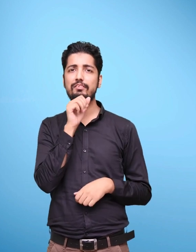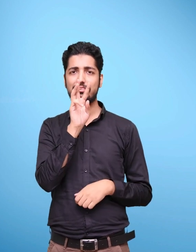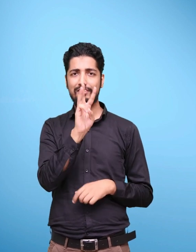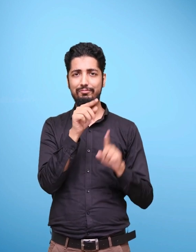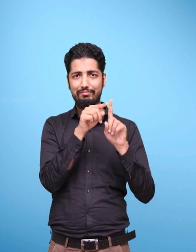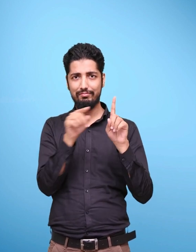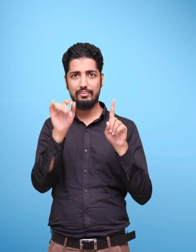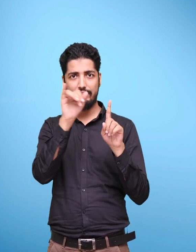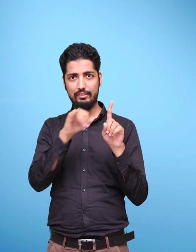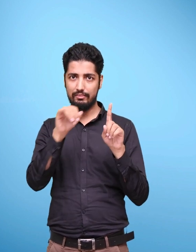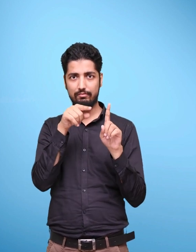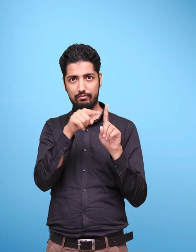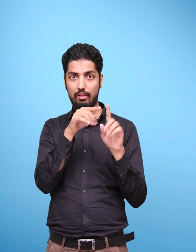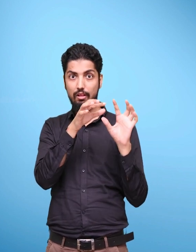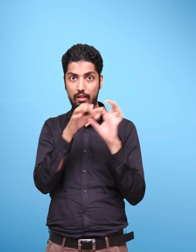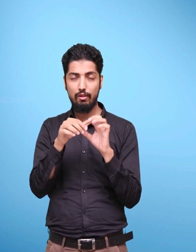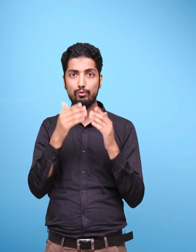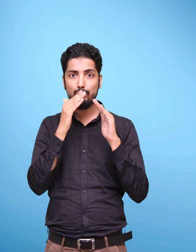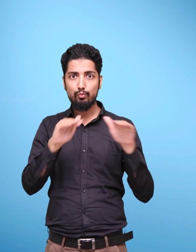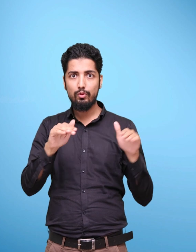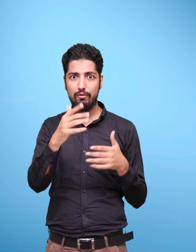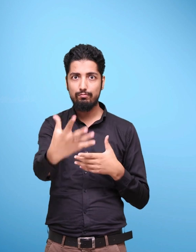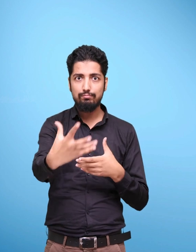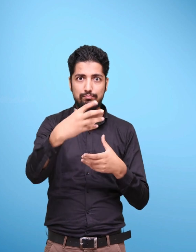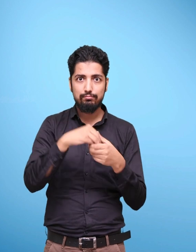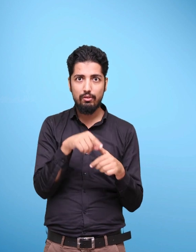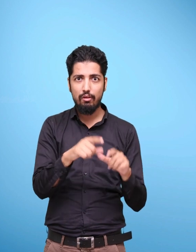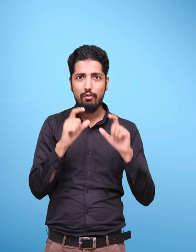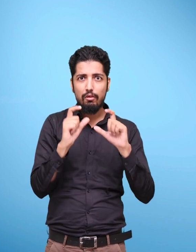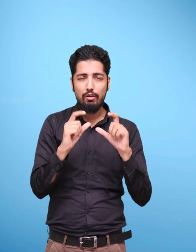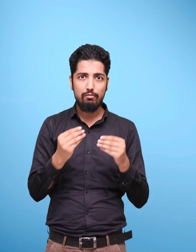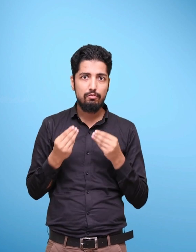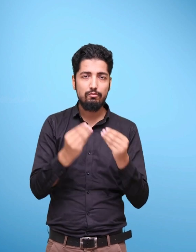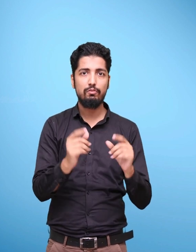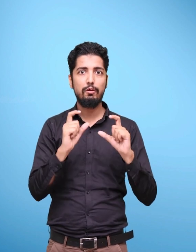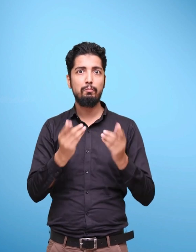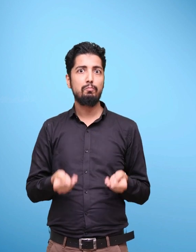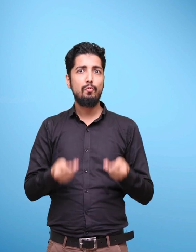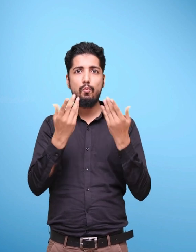years in which a child's holistic growth is taken care of in Balwatiga.